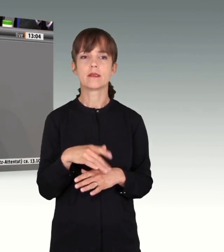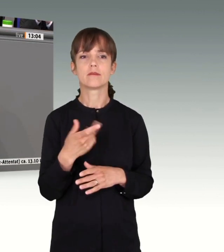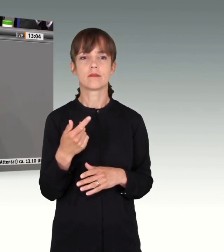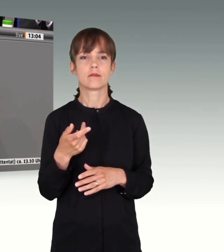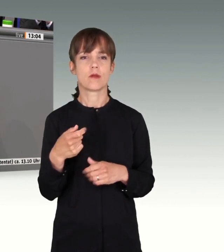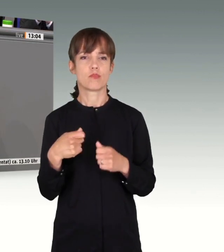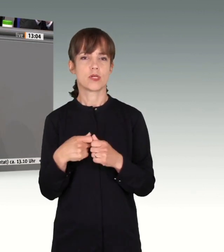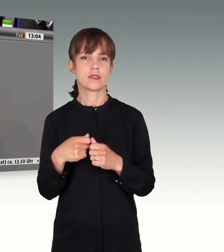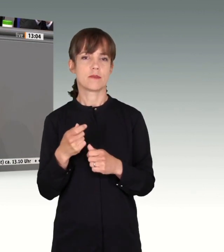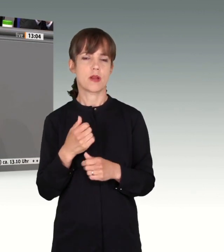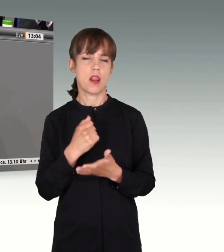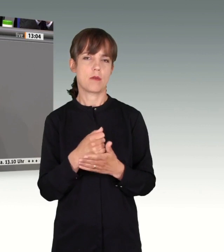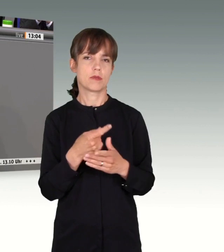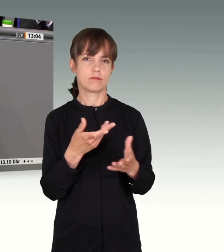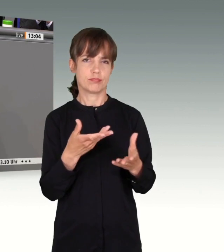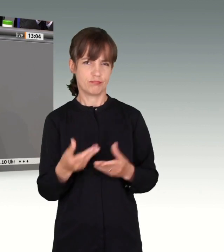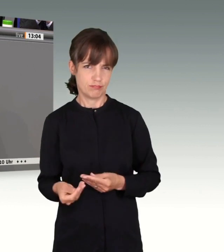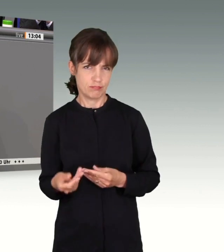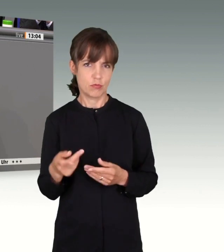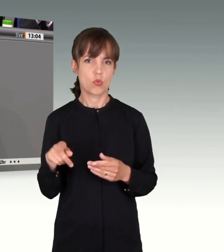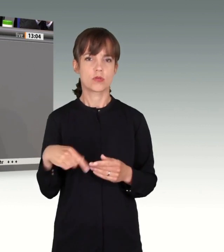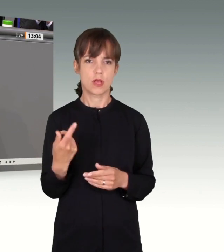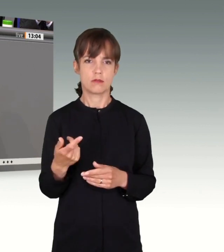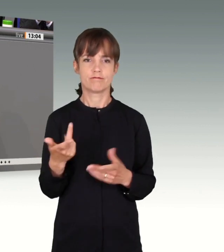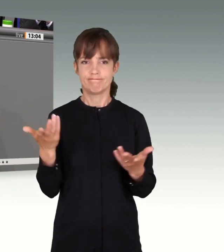in Anführungsstrichen vorgeladen. Und dann menschelt es.